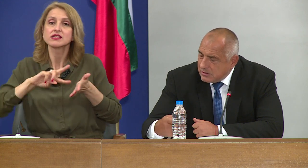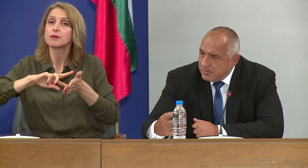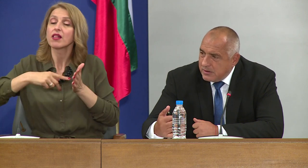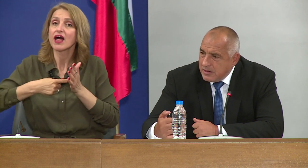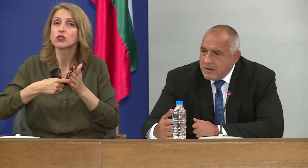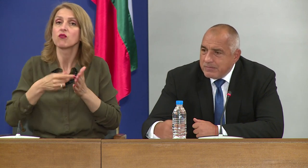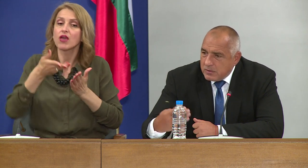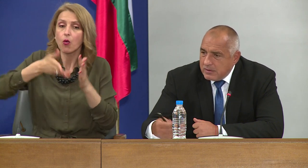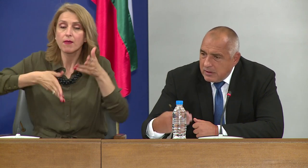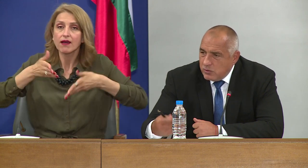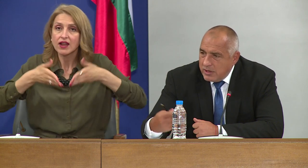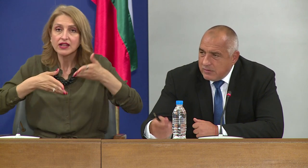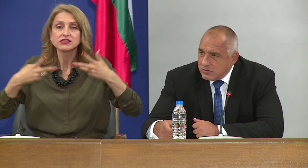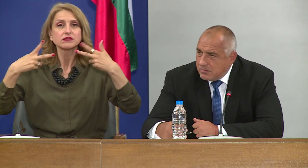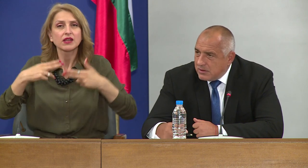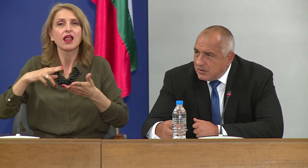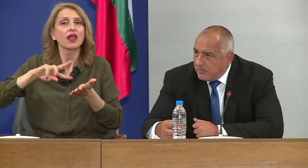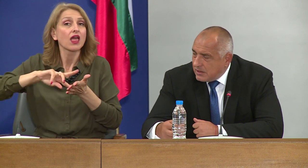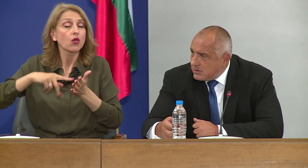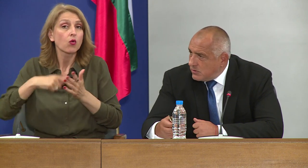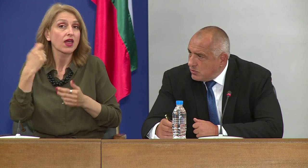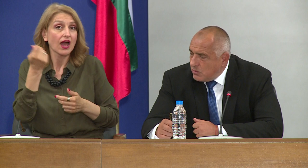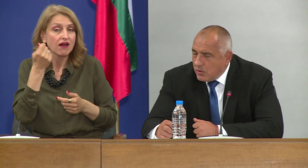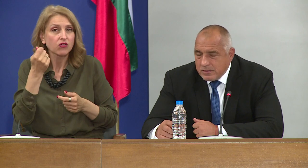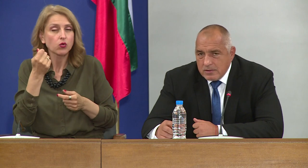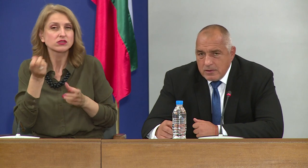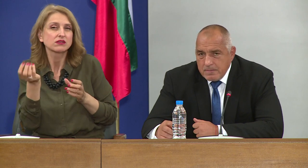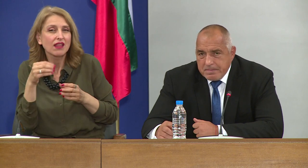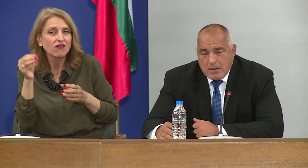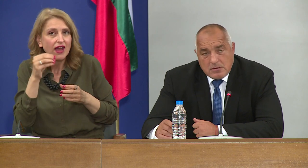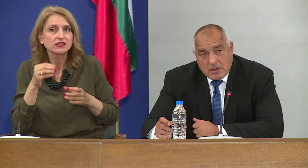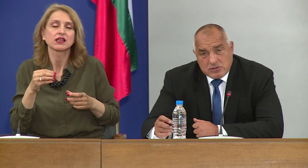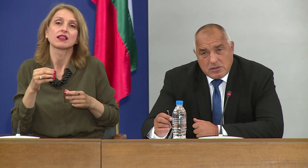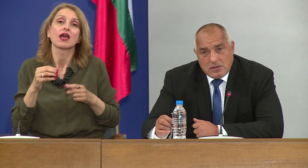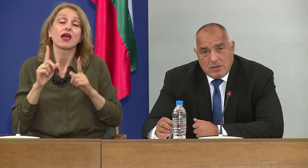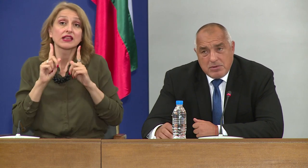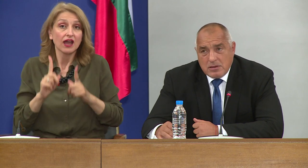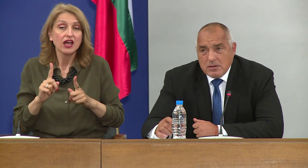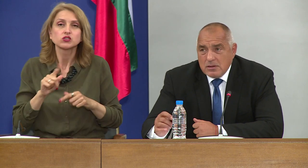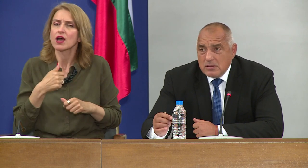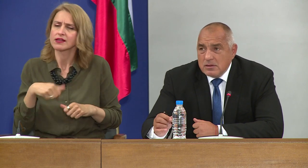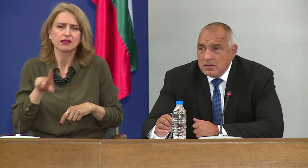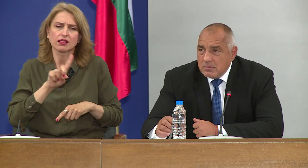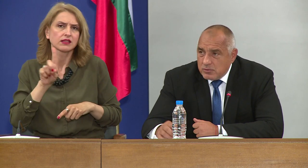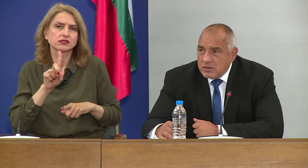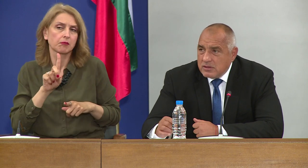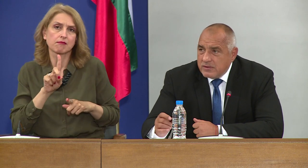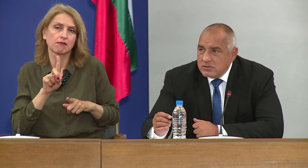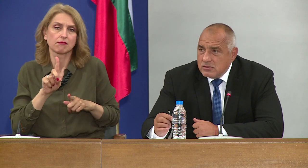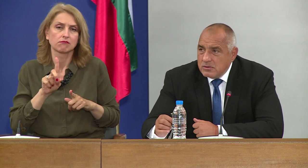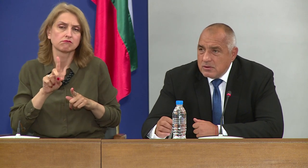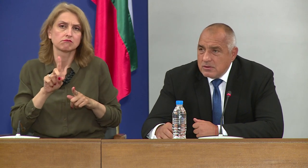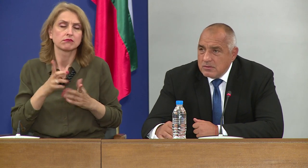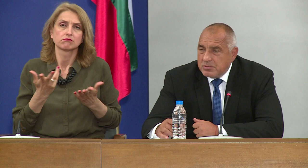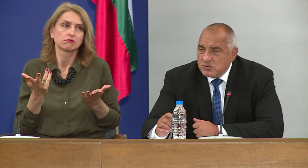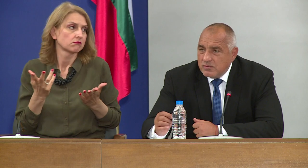където бяха спрени, юли-август да бъдат наваксани, които могат. Така че не бих по никакъв